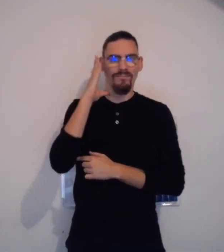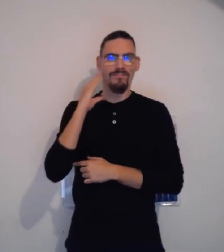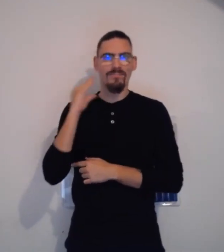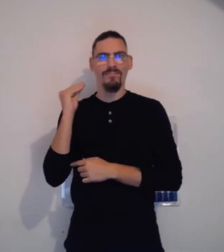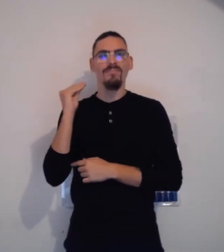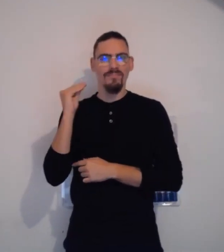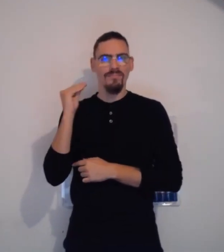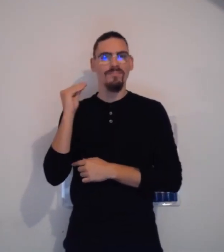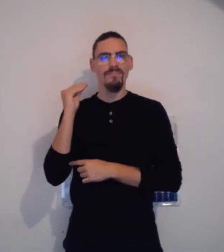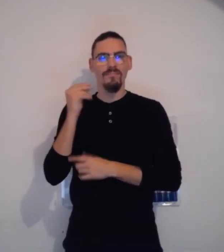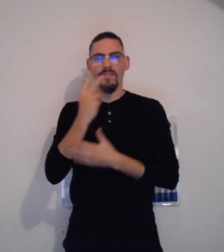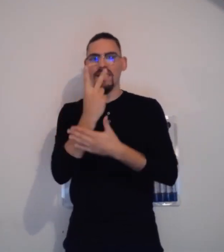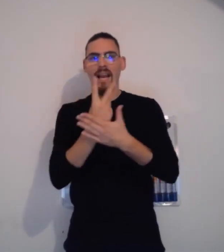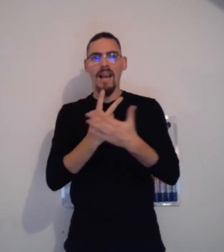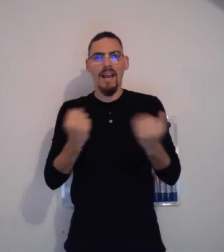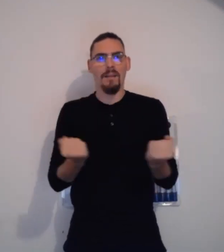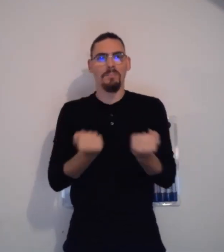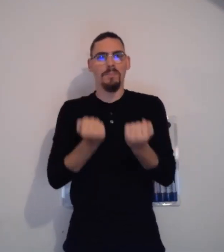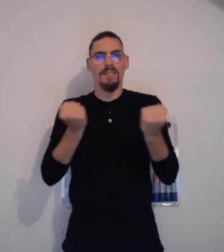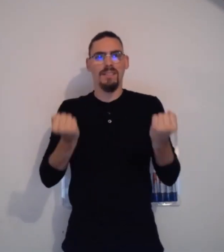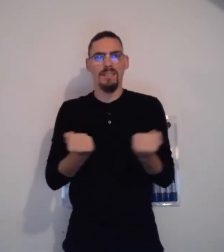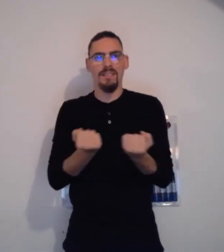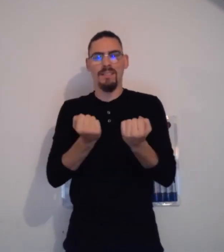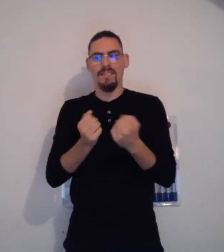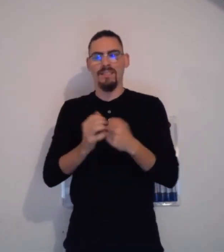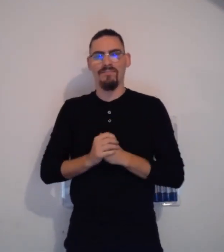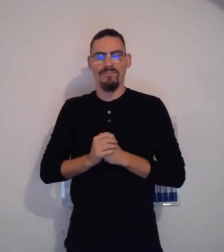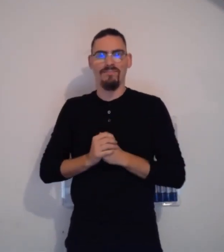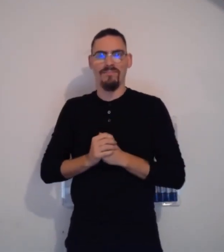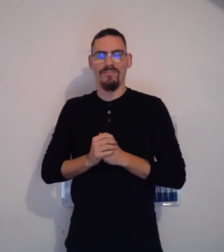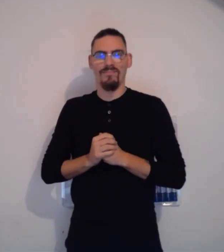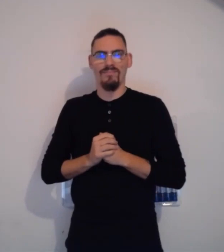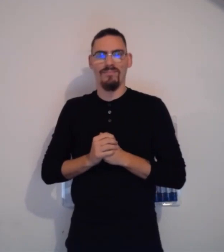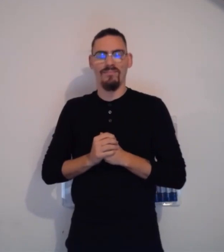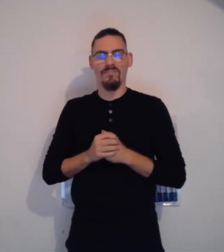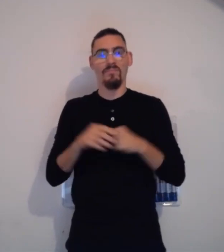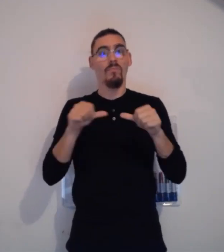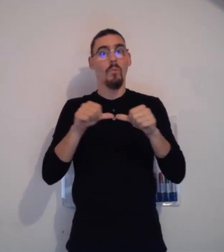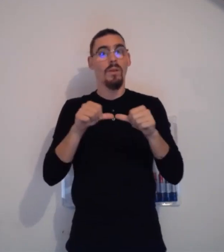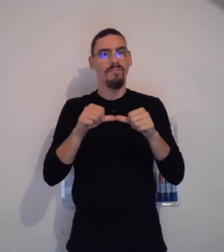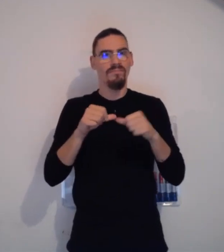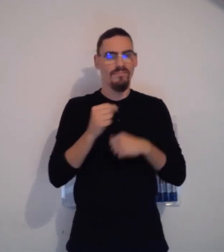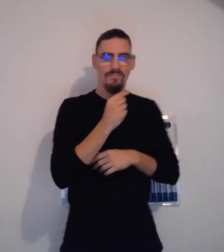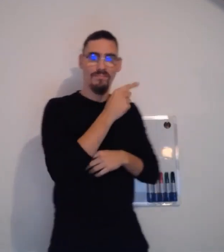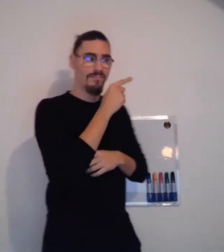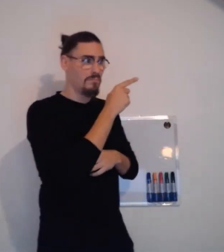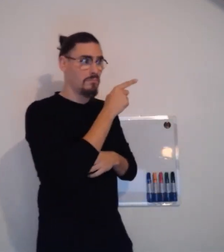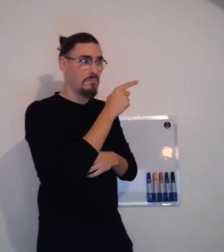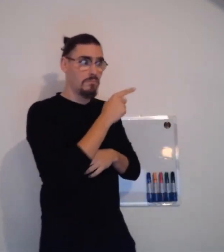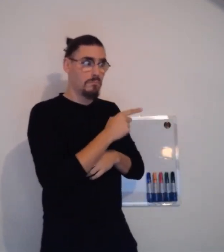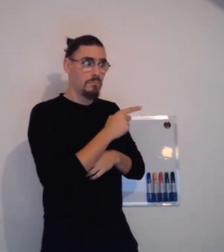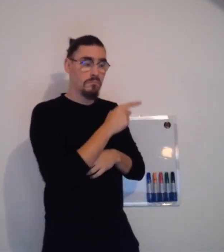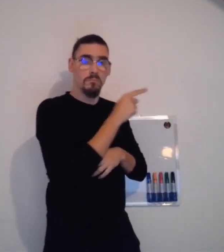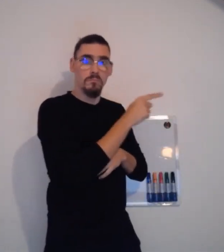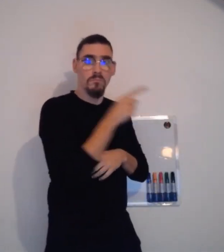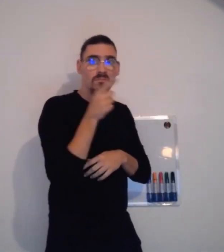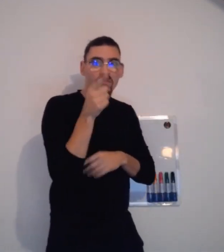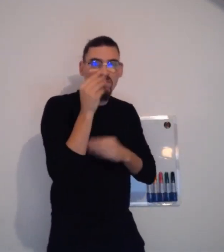qui ressemble à Dora. Je ne sais pas si ça vous parle, il y un petit dessin animé qui s'appelle Dora. Et bien,